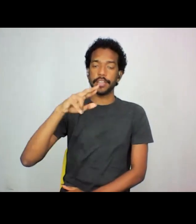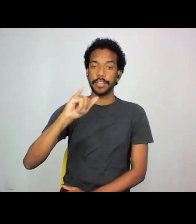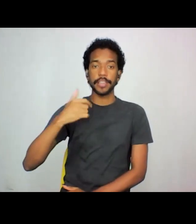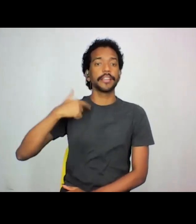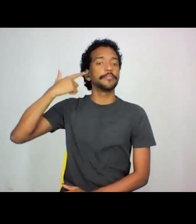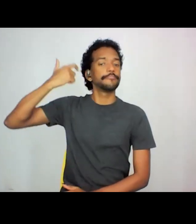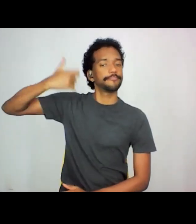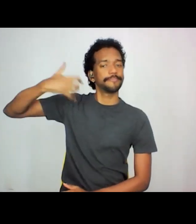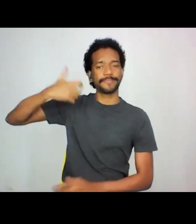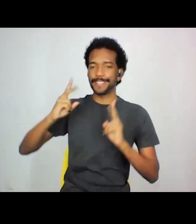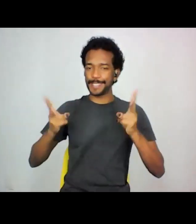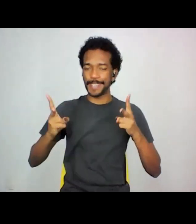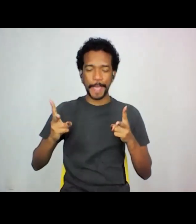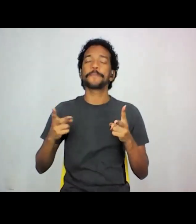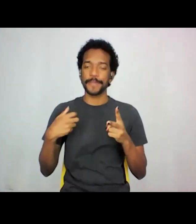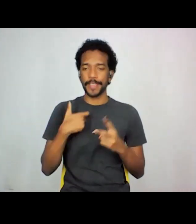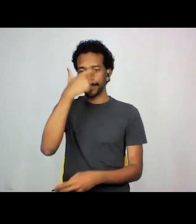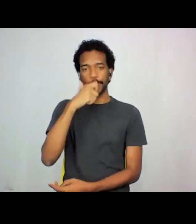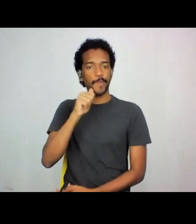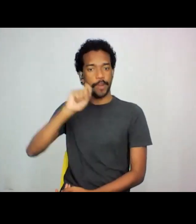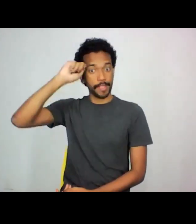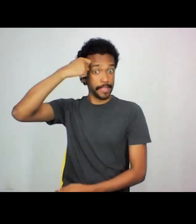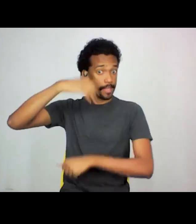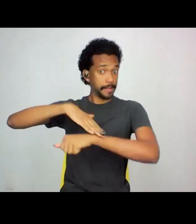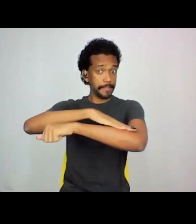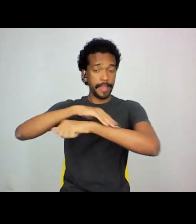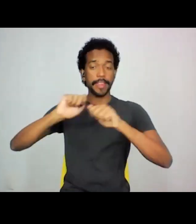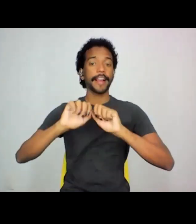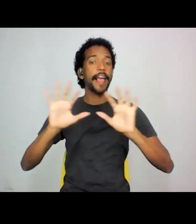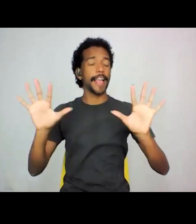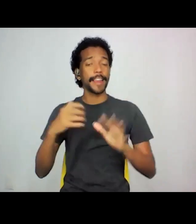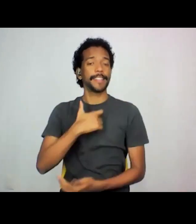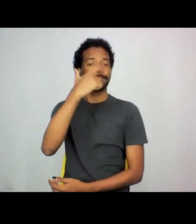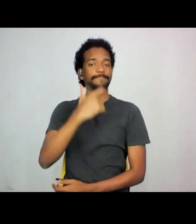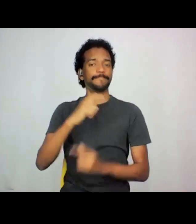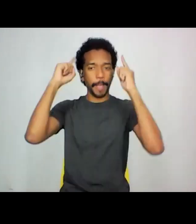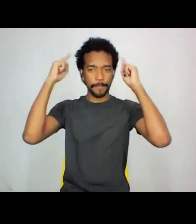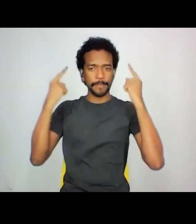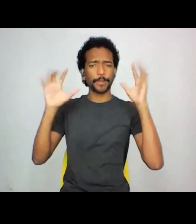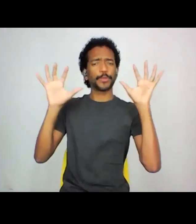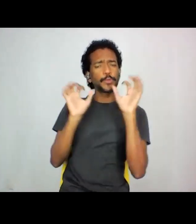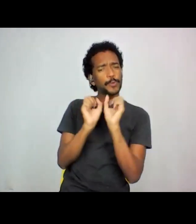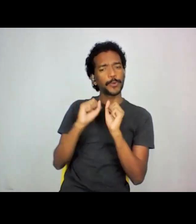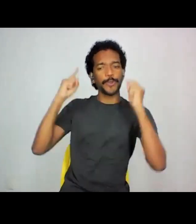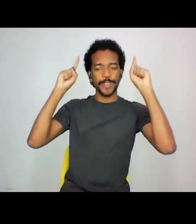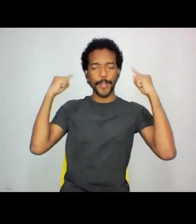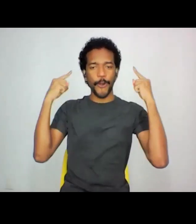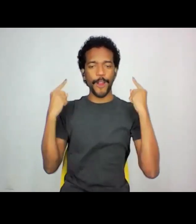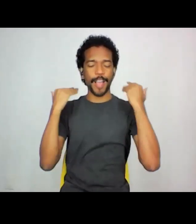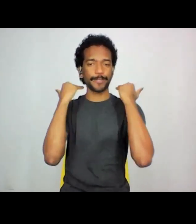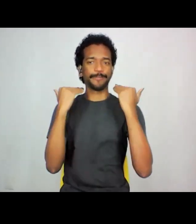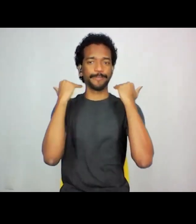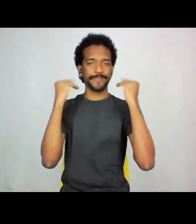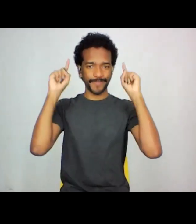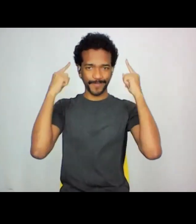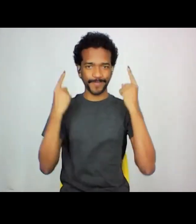faz por aqui. Eu sou uma mulher negra de pele clara. Eu tenho cabelos escuros, enrolados na altura dos ombros,